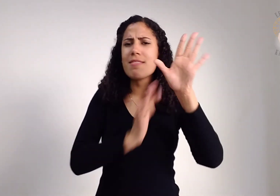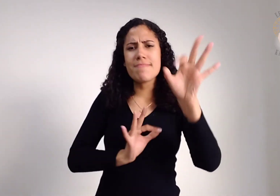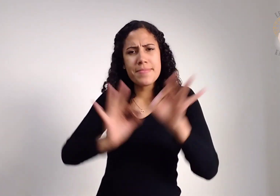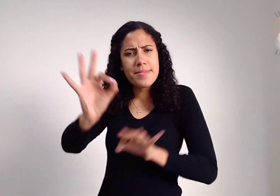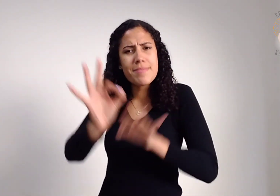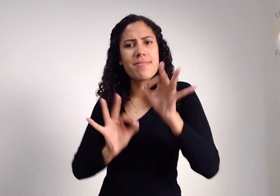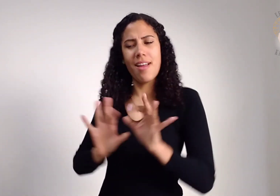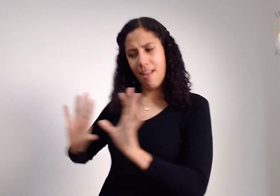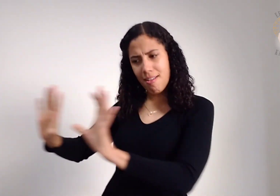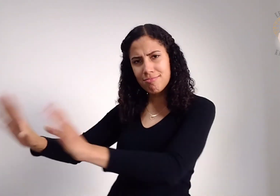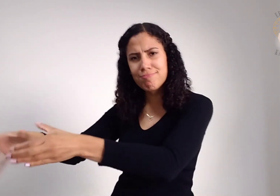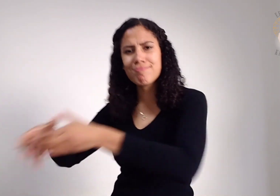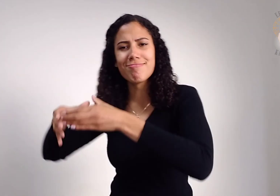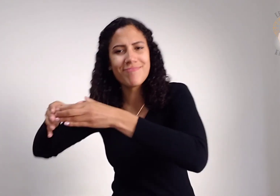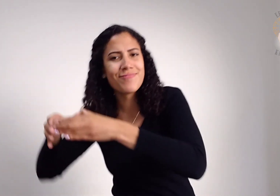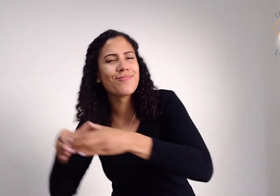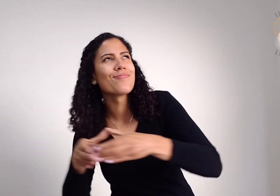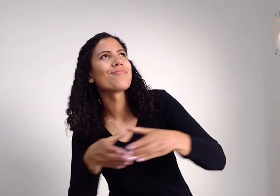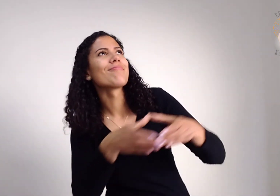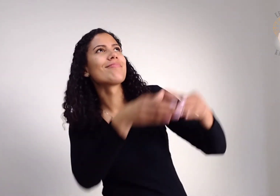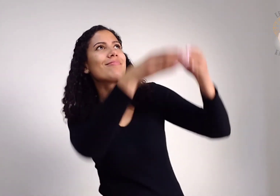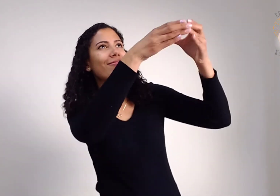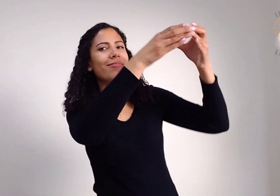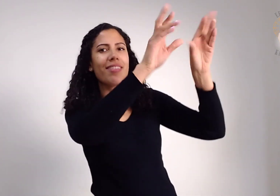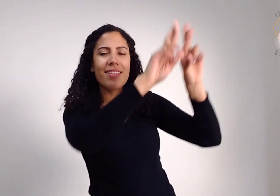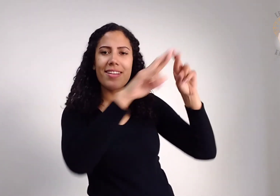Aos que o amam